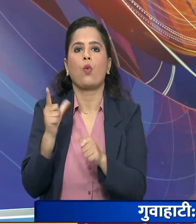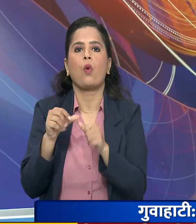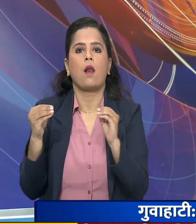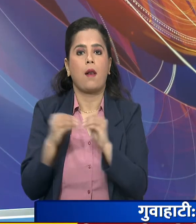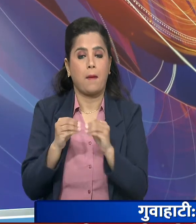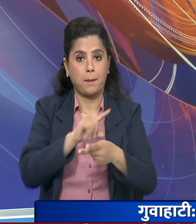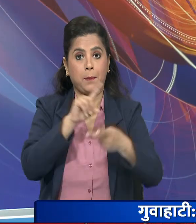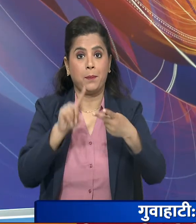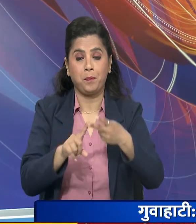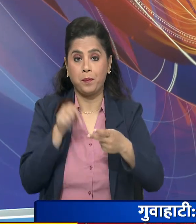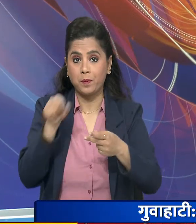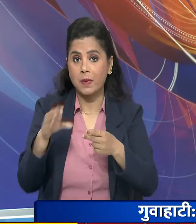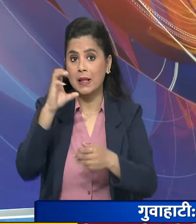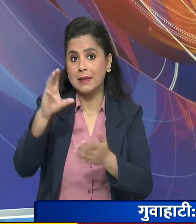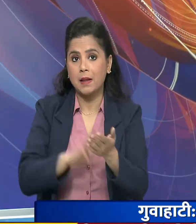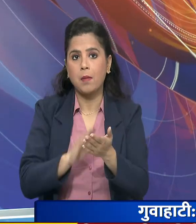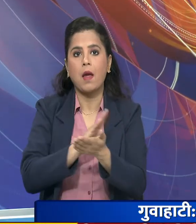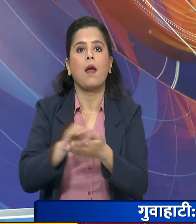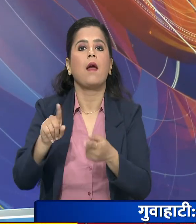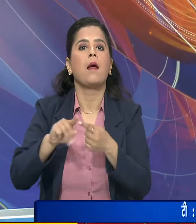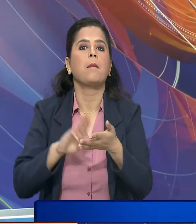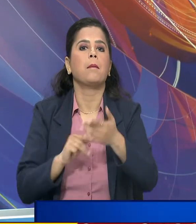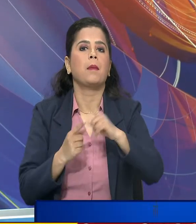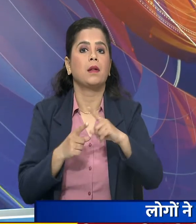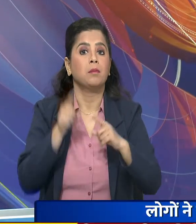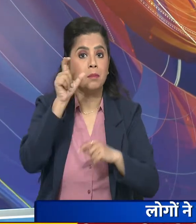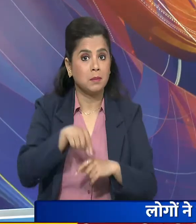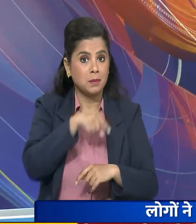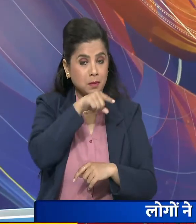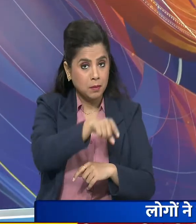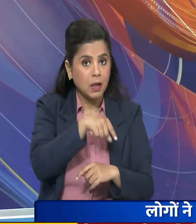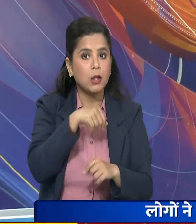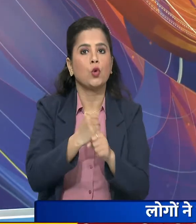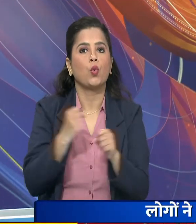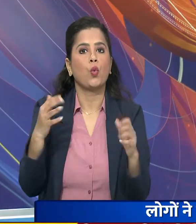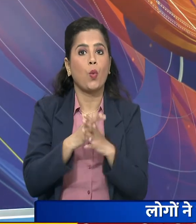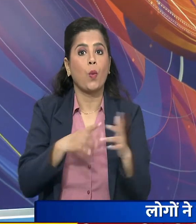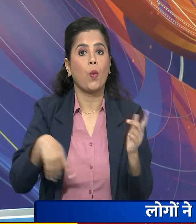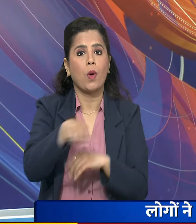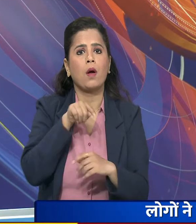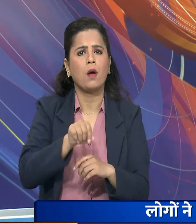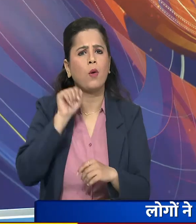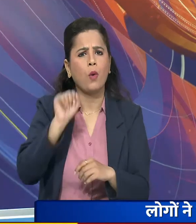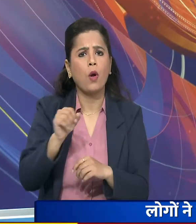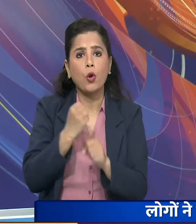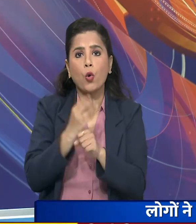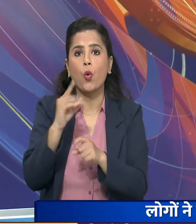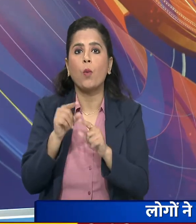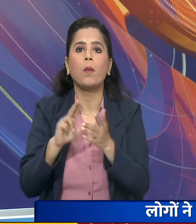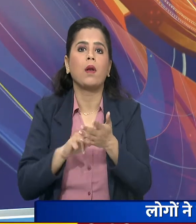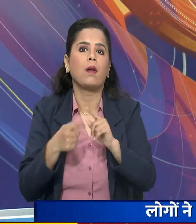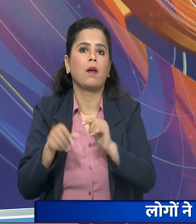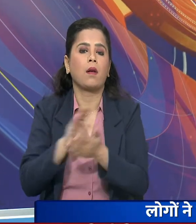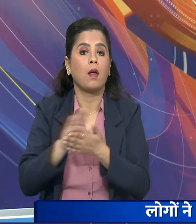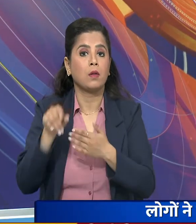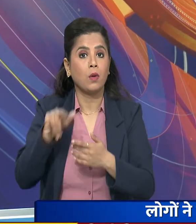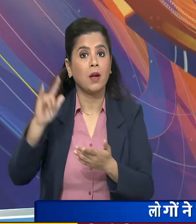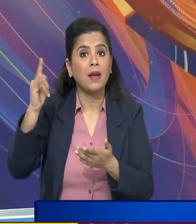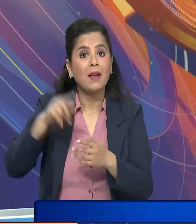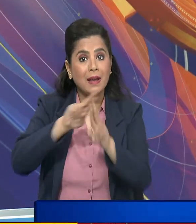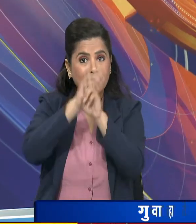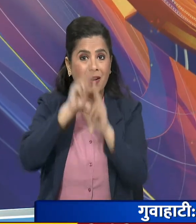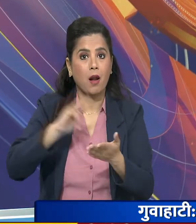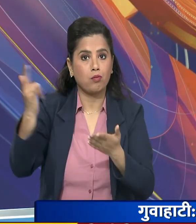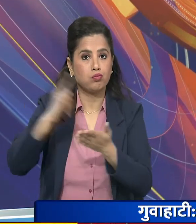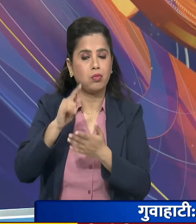मंतुरी हिमन तबिस्व सर्मा ने गोहाटी के लोकप्रिये गोपिनाथ बोर्दोली अंतराश्ट्री हवाइडे पर उनका